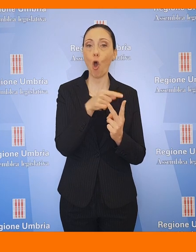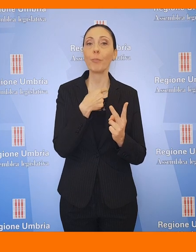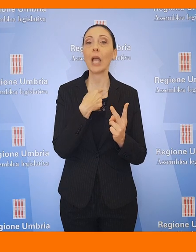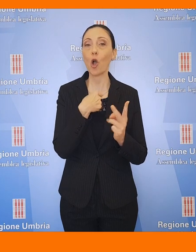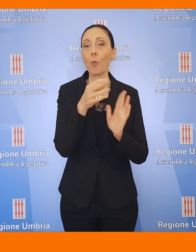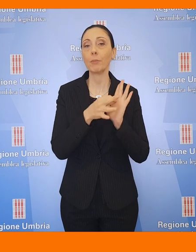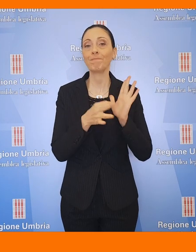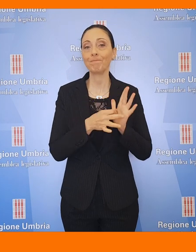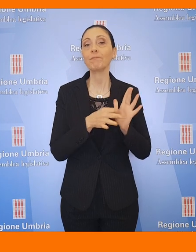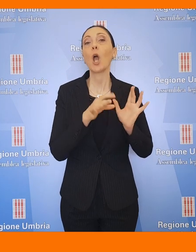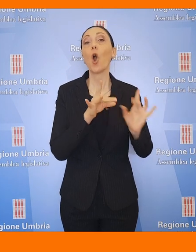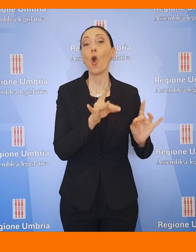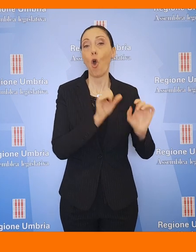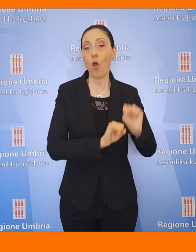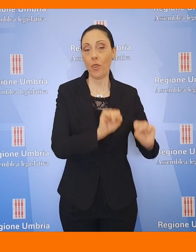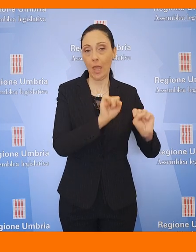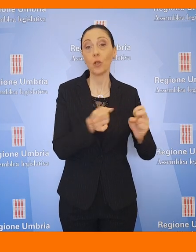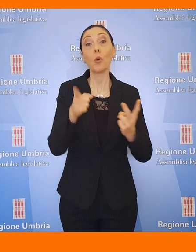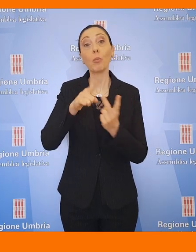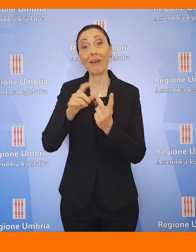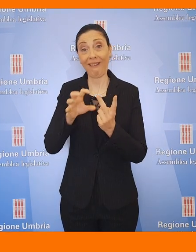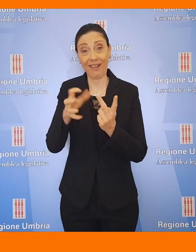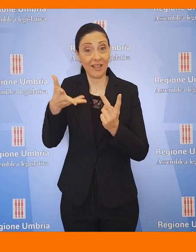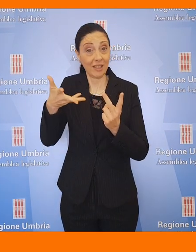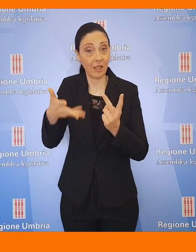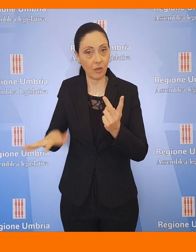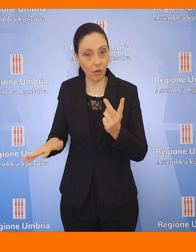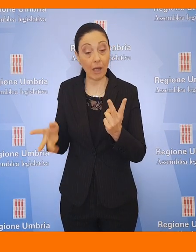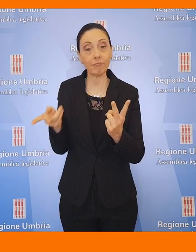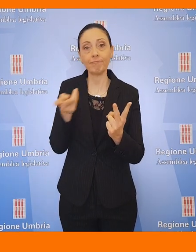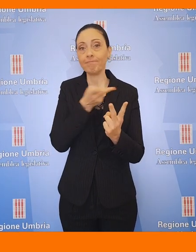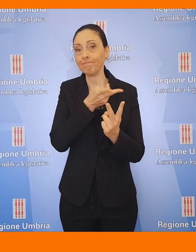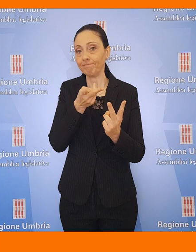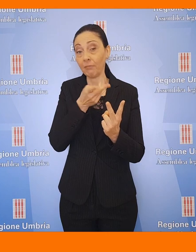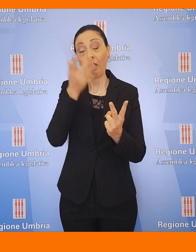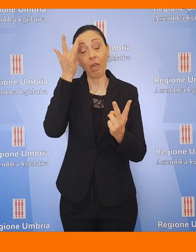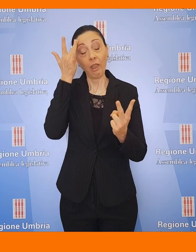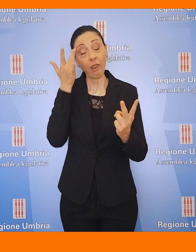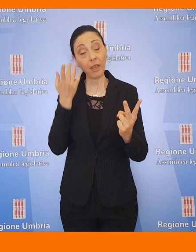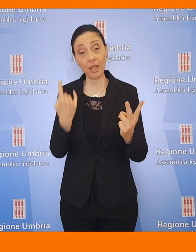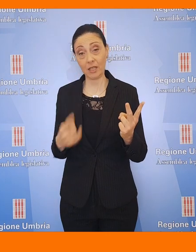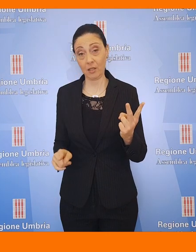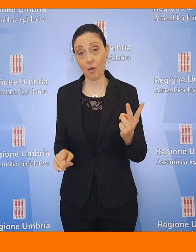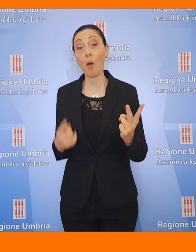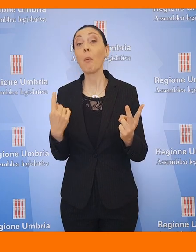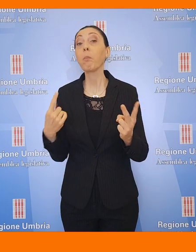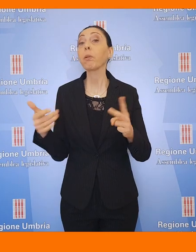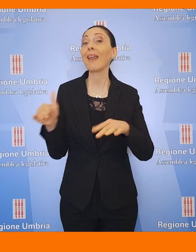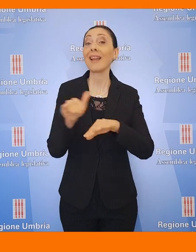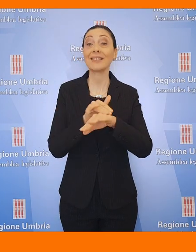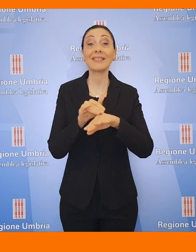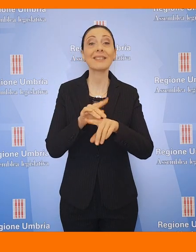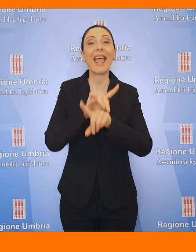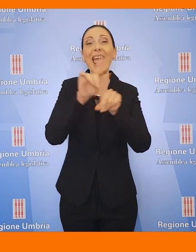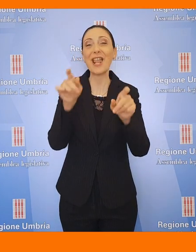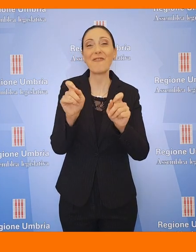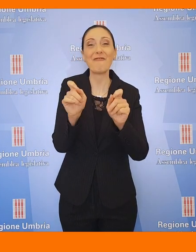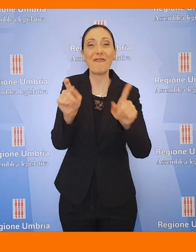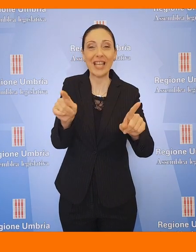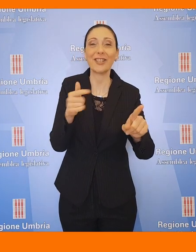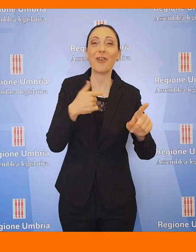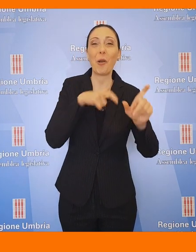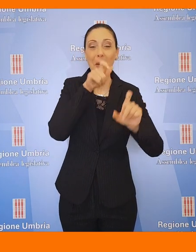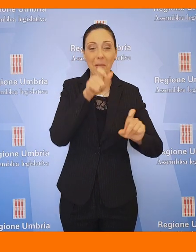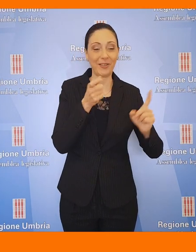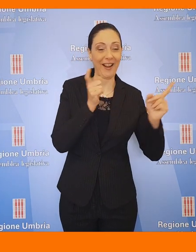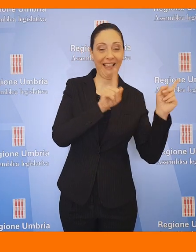anticontagio e crisi strutturale del settore possano rivelarsi letali per un ambito che è anche un servizio e un presidio di socialità